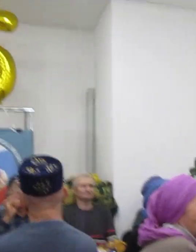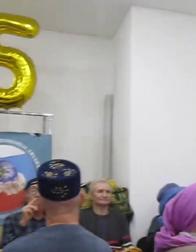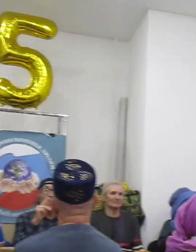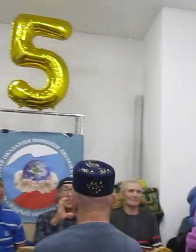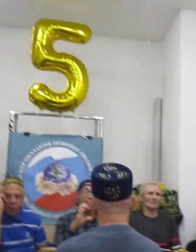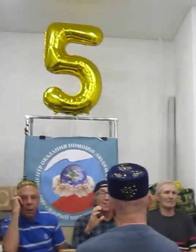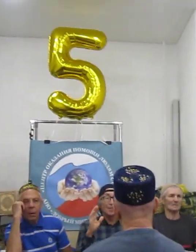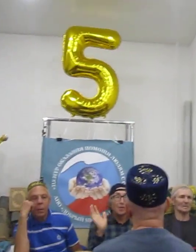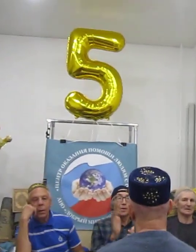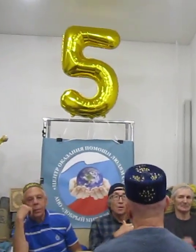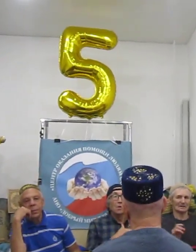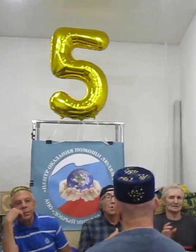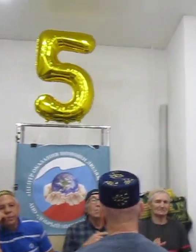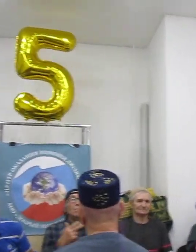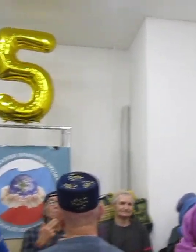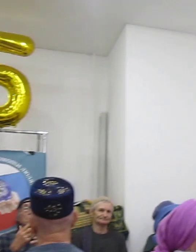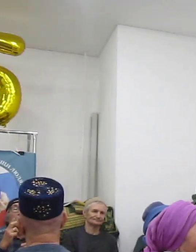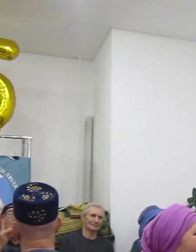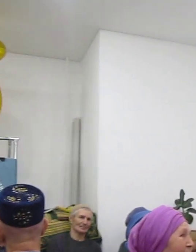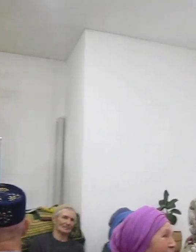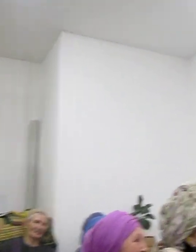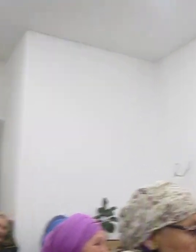Вы знаете, что такое БРИКС?